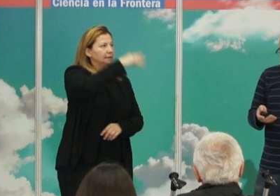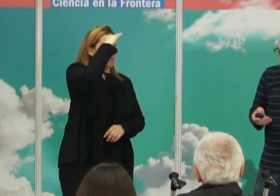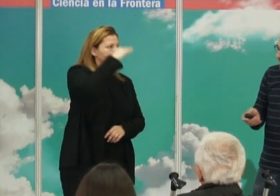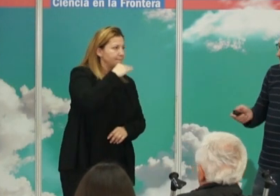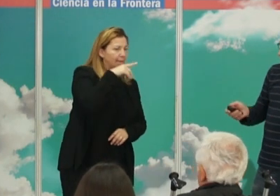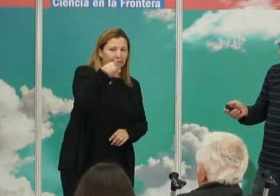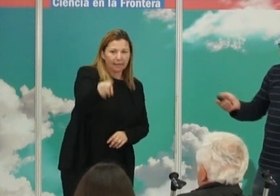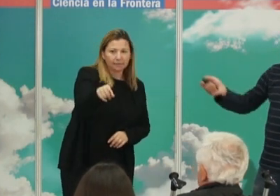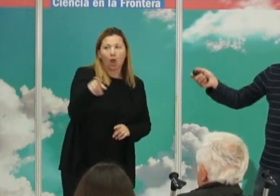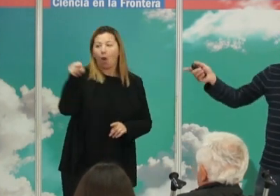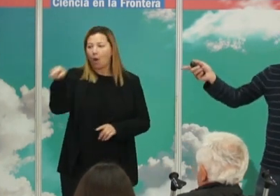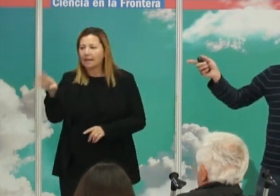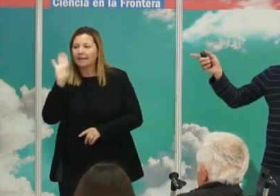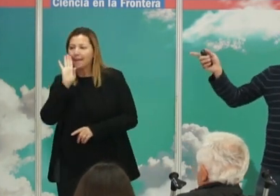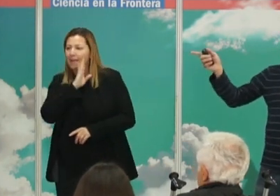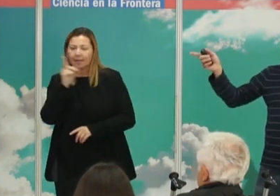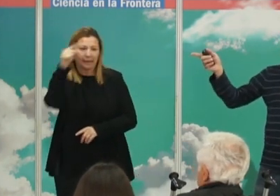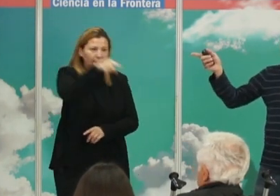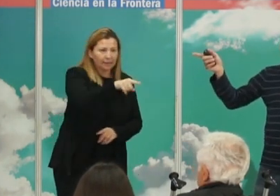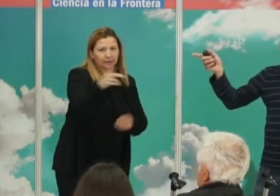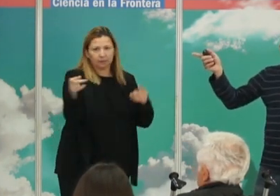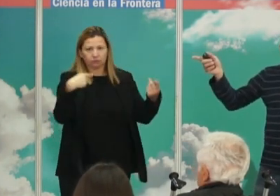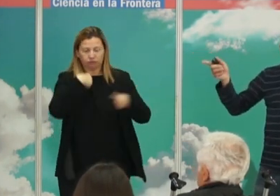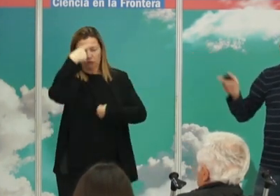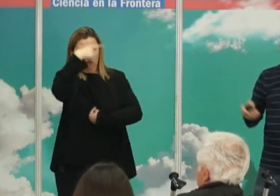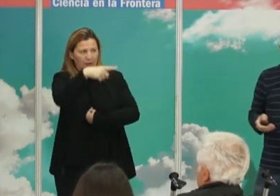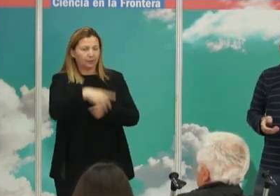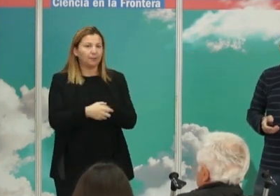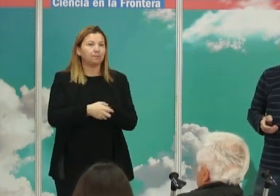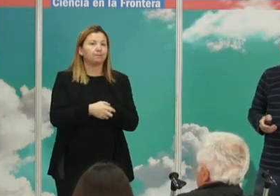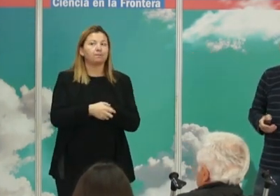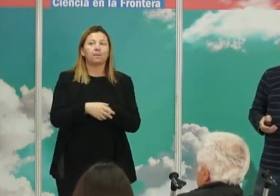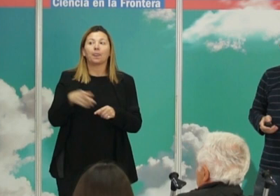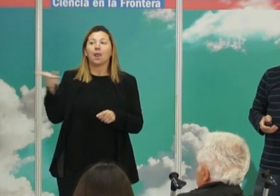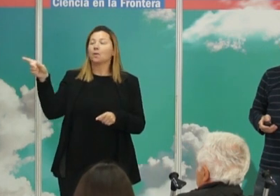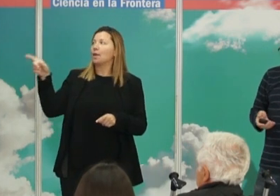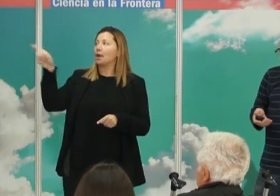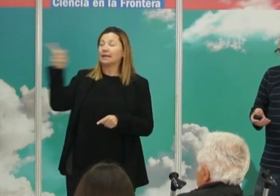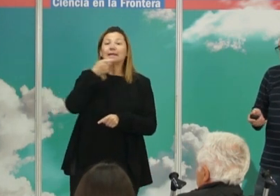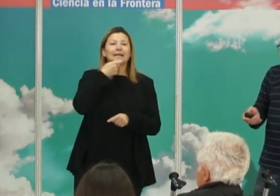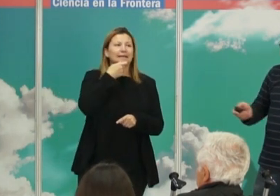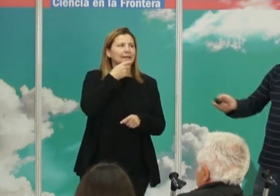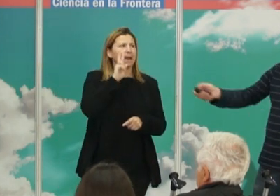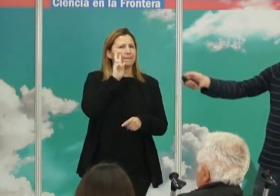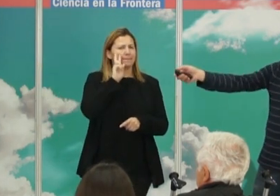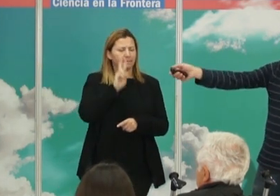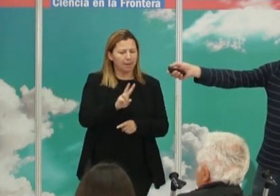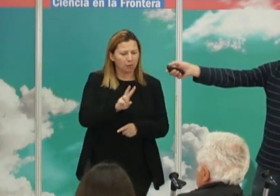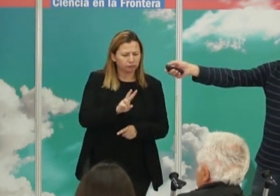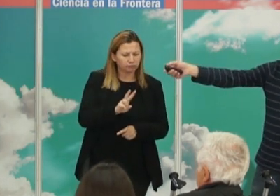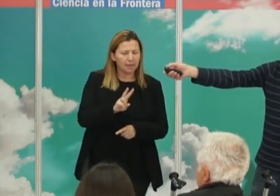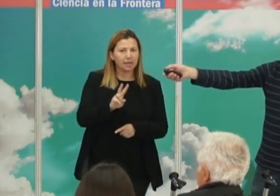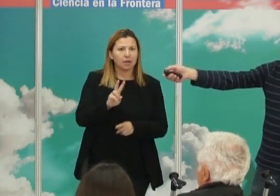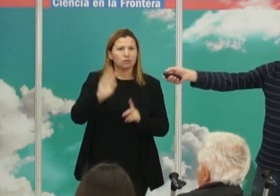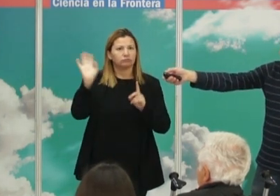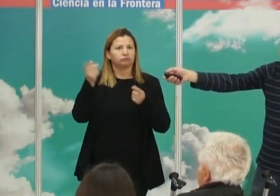hermanos de quién. Cuando se analizan los restos de los individuos enterrados en Hasselton, se encuentra una cosa curiosa.